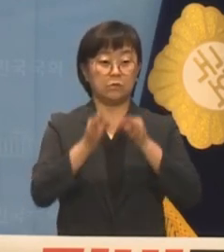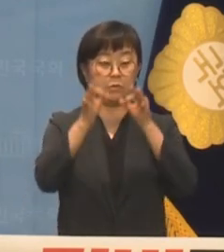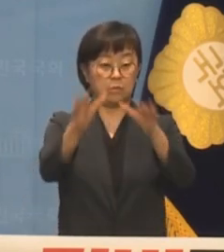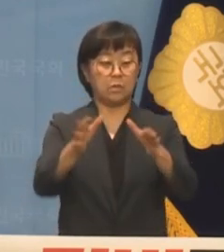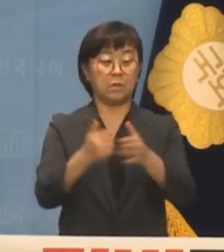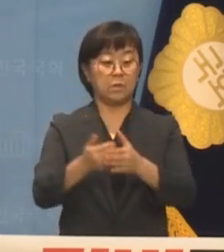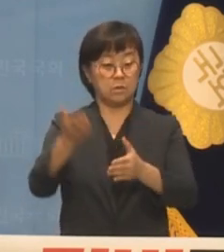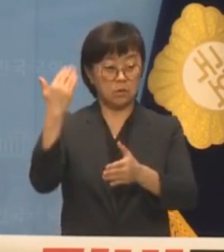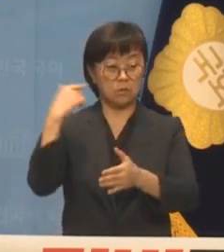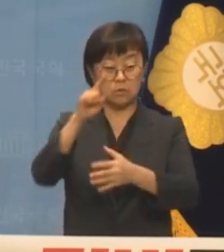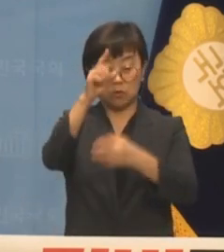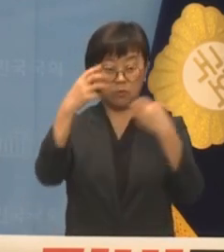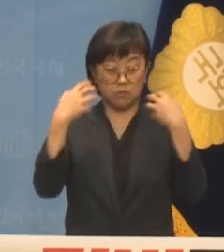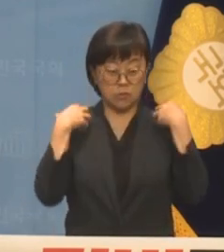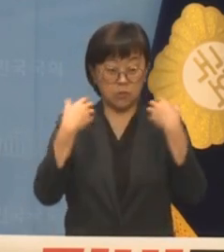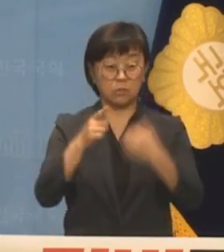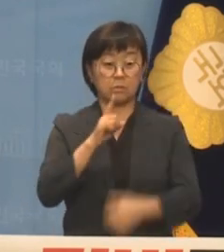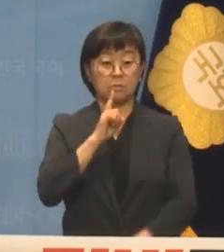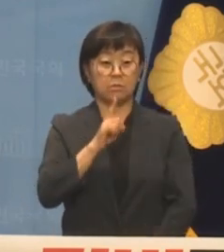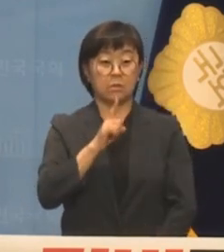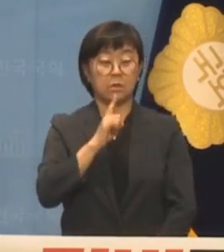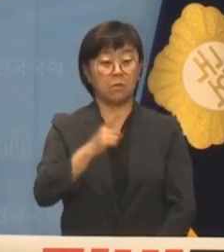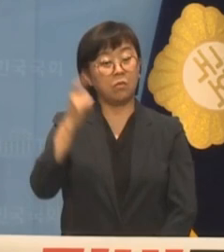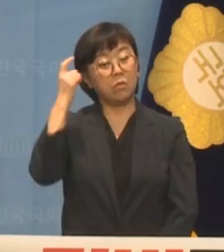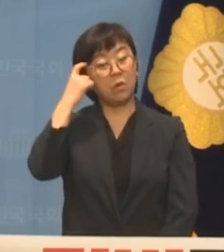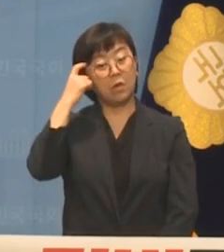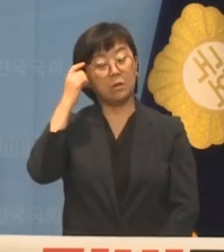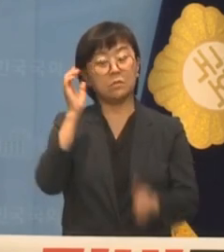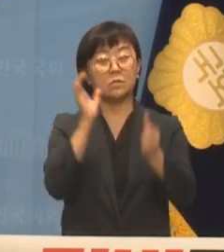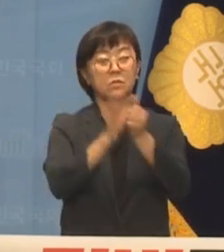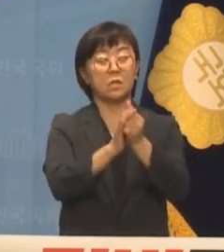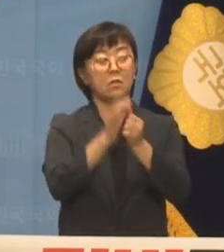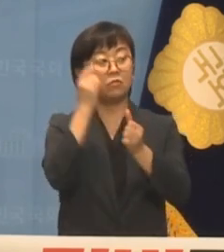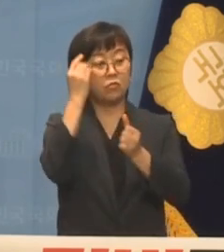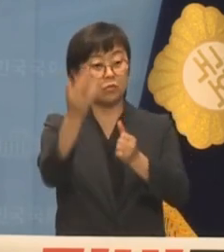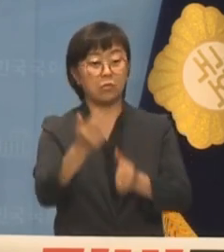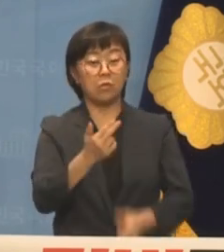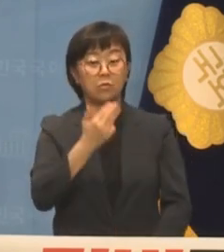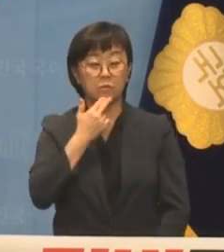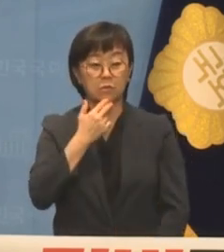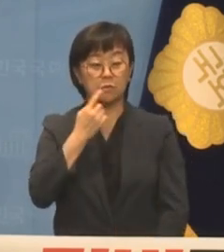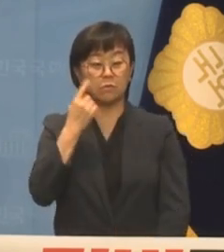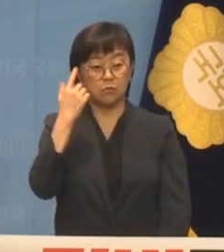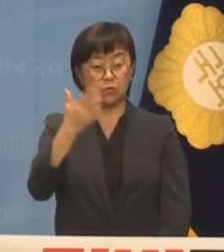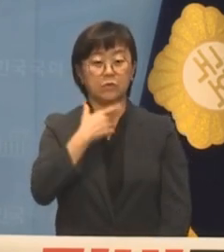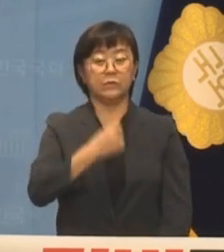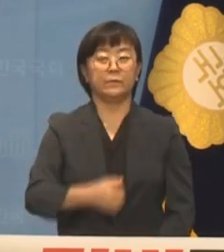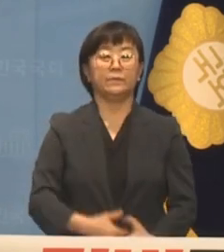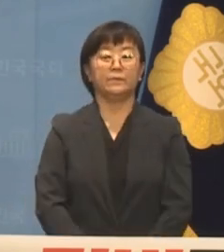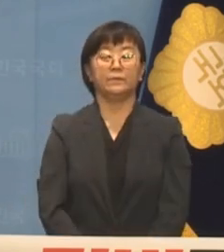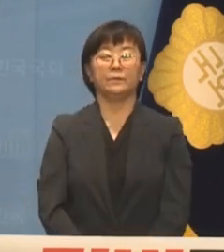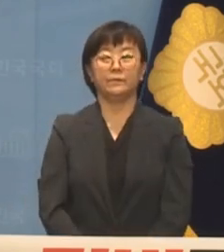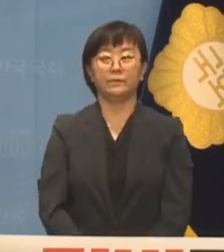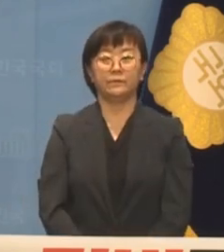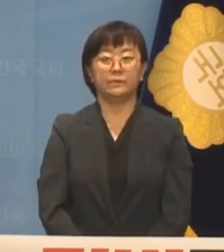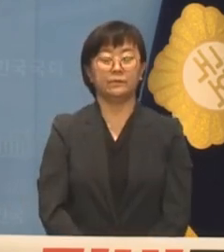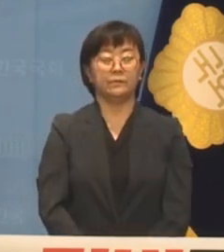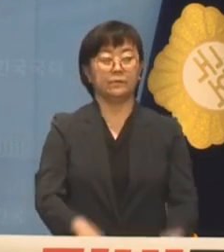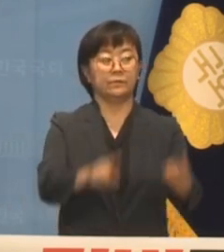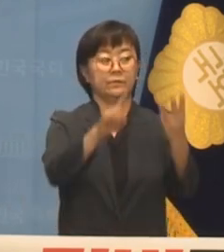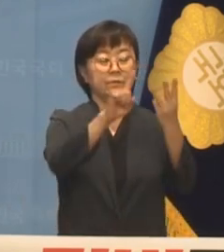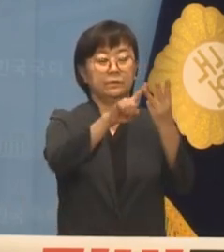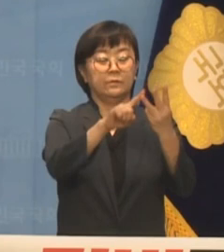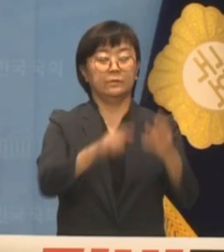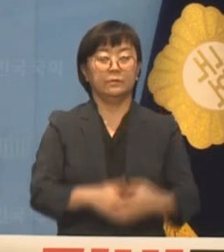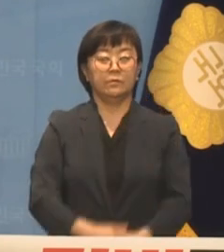이전 정부에게는 왜 책임을 묻지 않았는지 묻고 싶습니다 셋째,